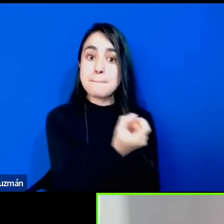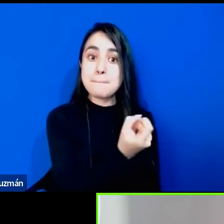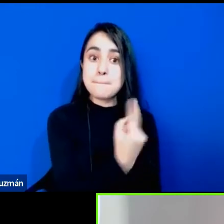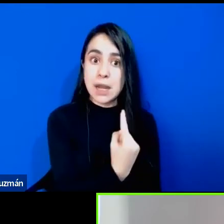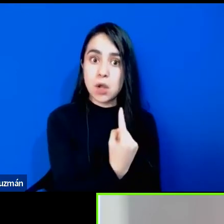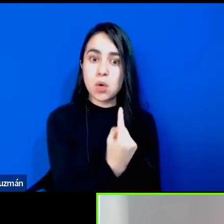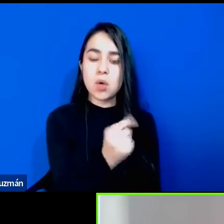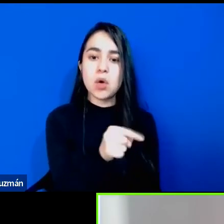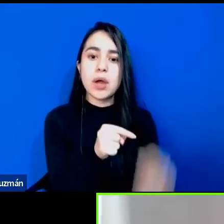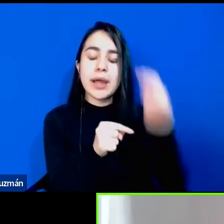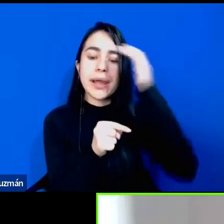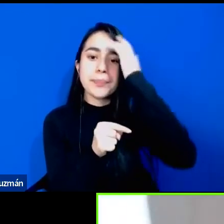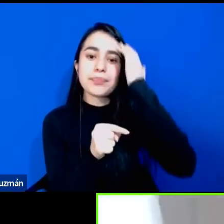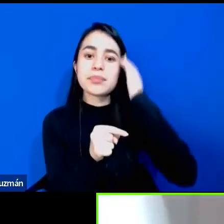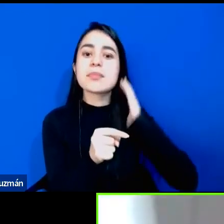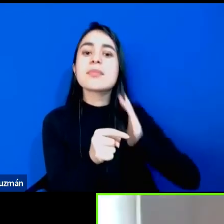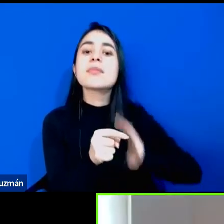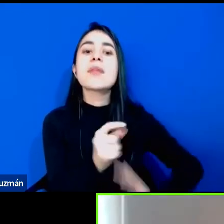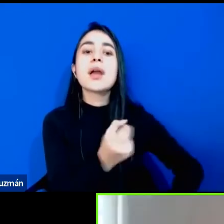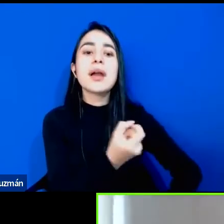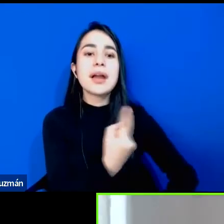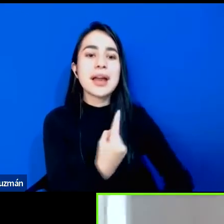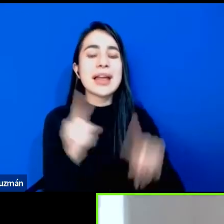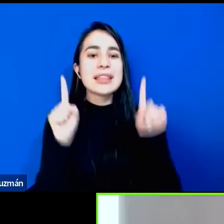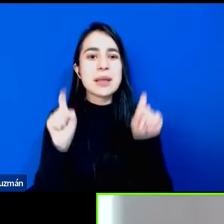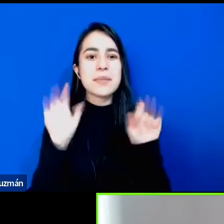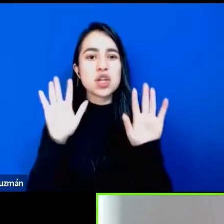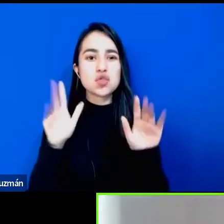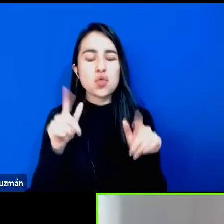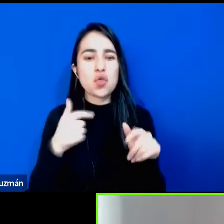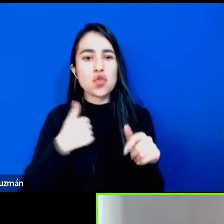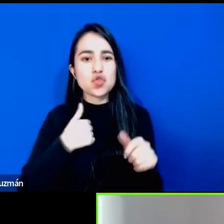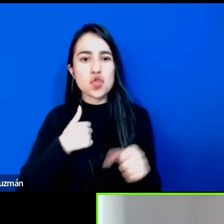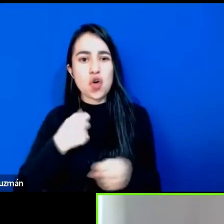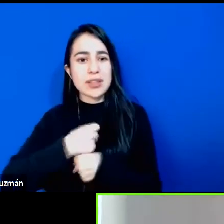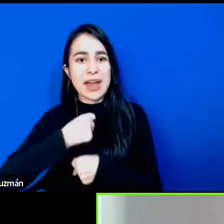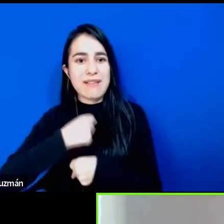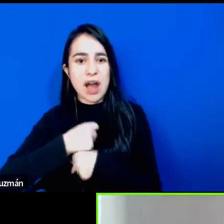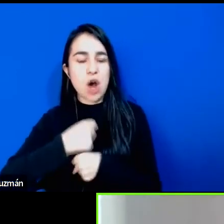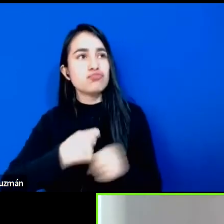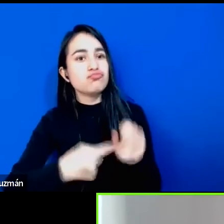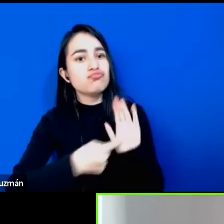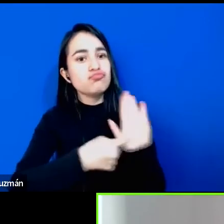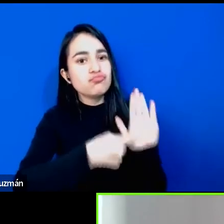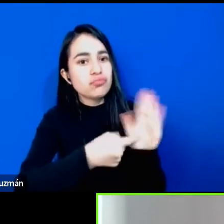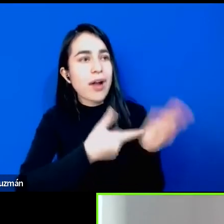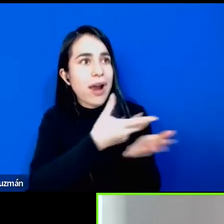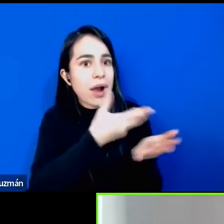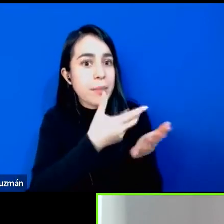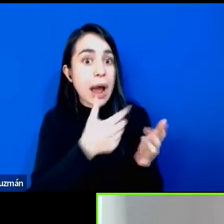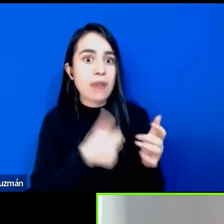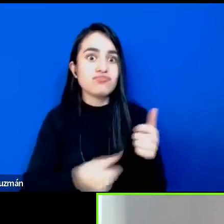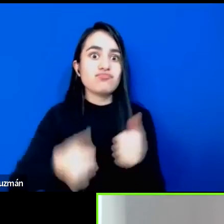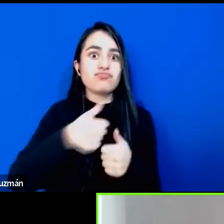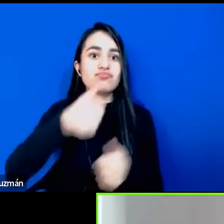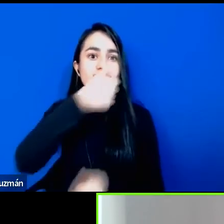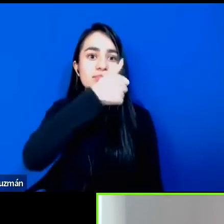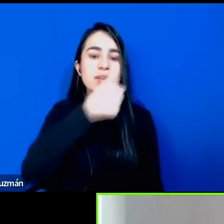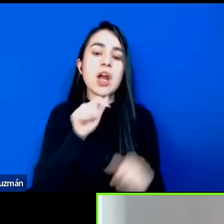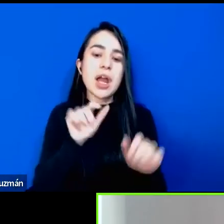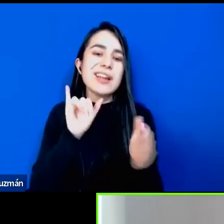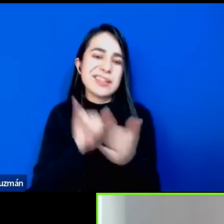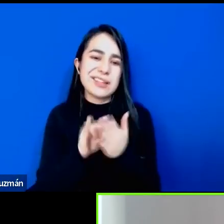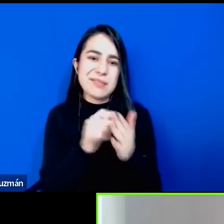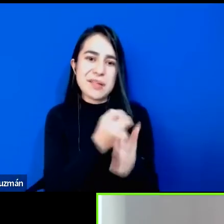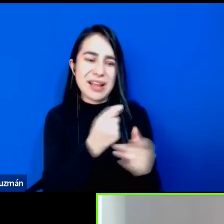sobre la meritocracia o sobre estas discusiones sobre legitimidad, etc.